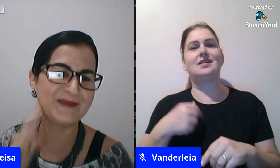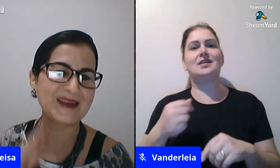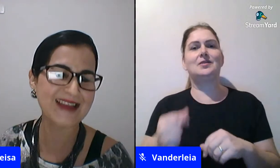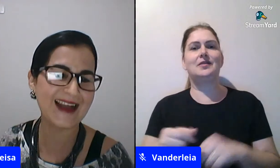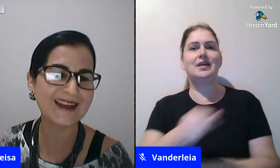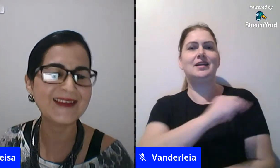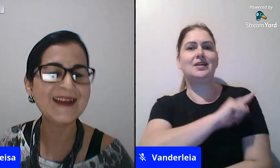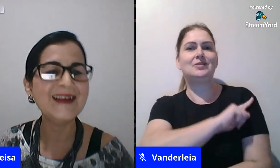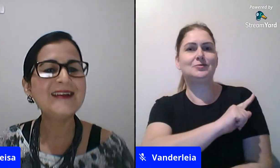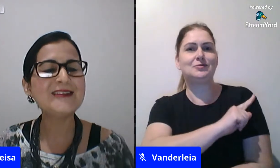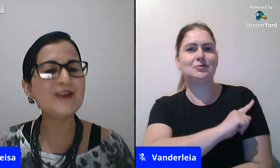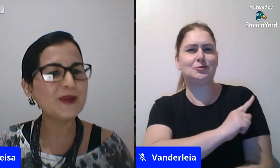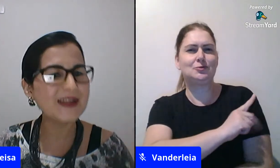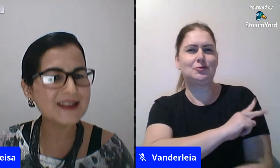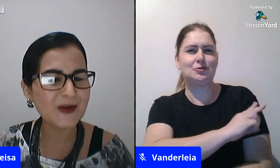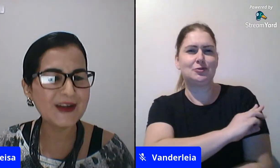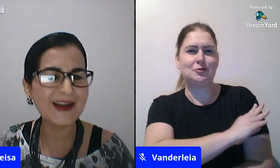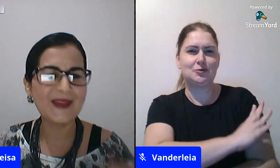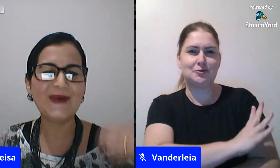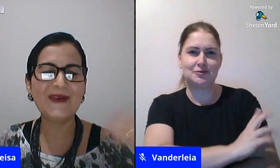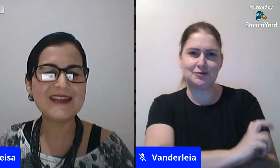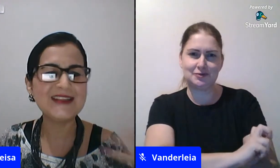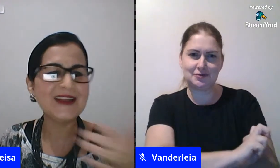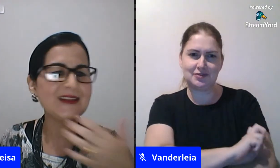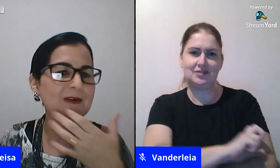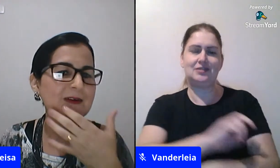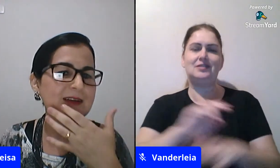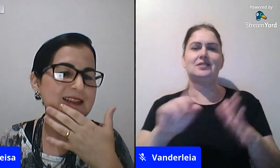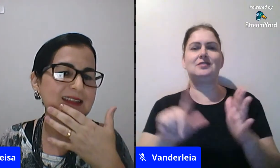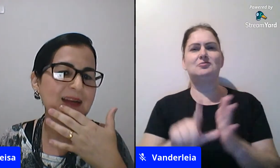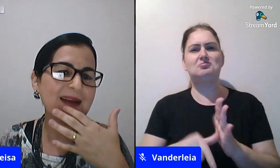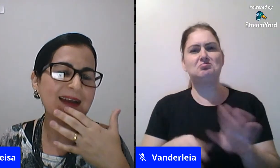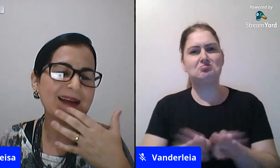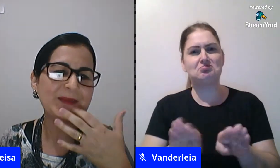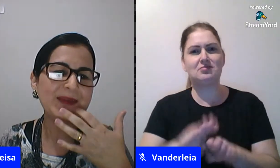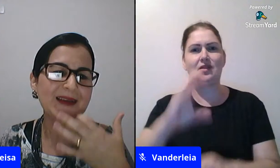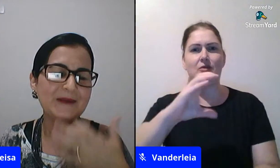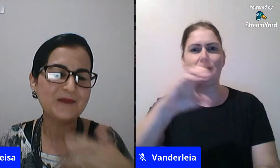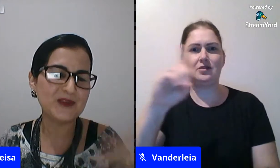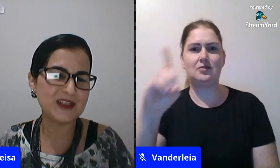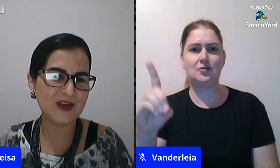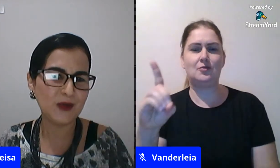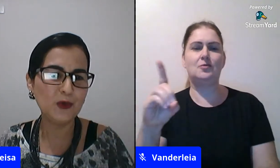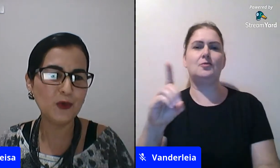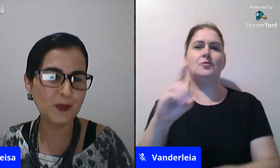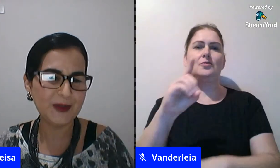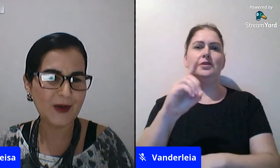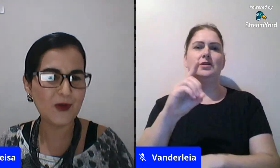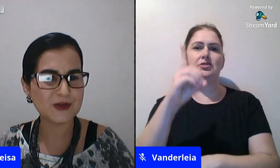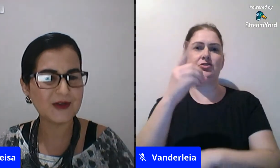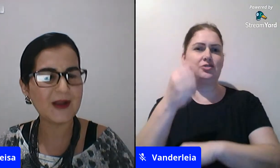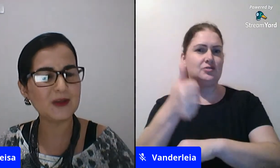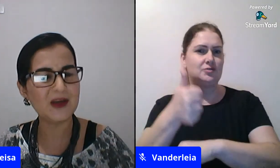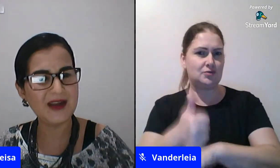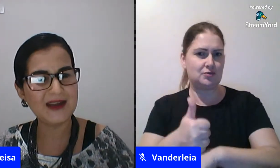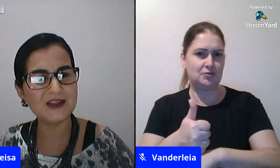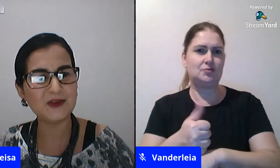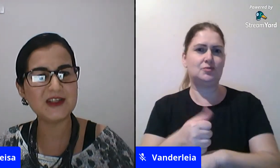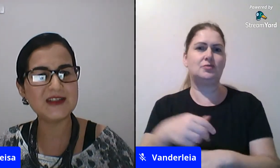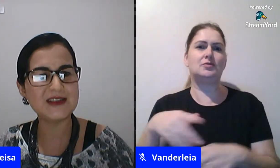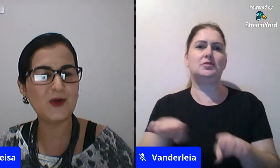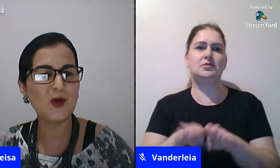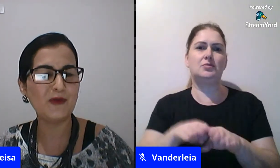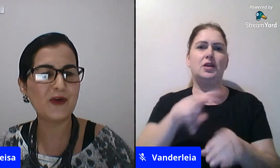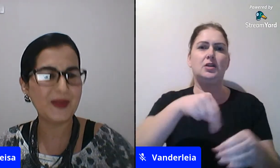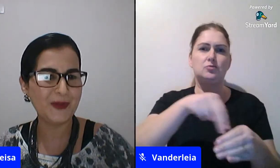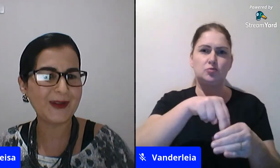até o ano passado tive a oportunidade de ser coordenadora diretora de trabalhar também vocês falam núcleo pedagógico né eu trabalhei na